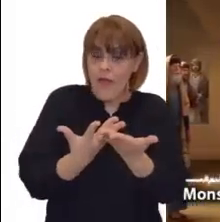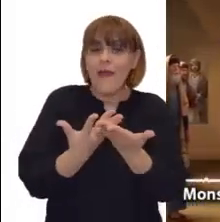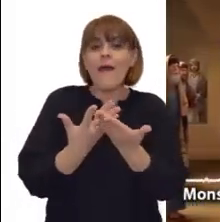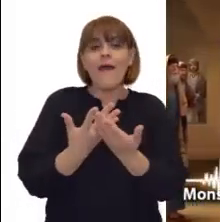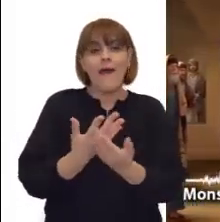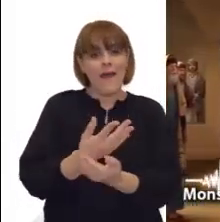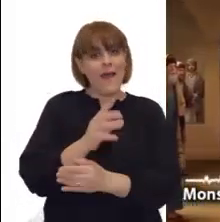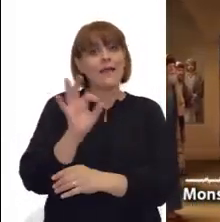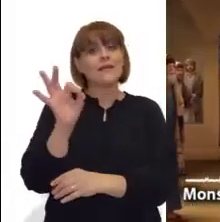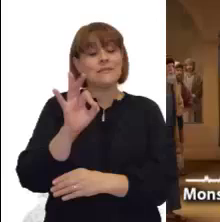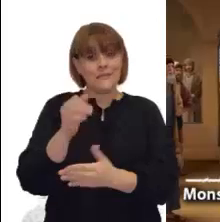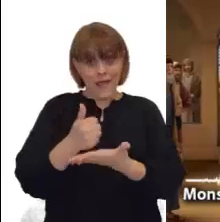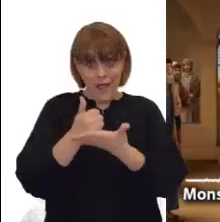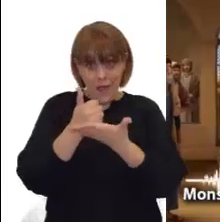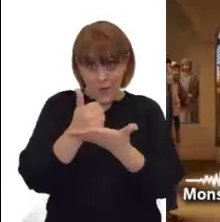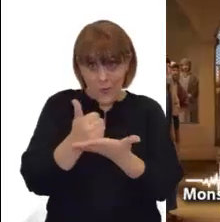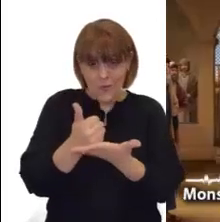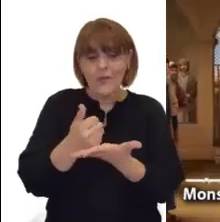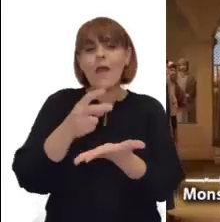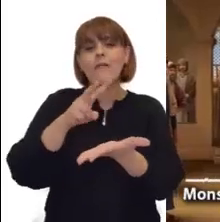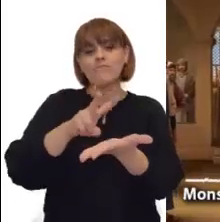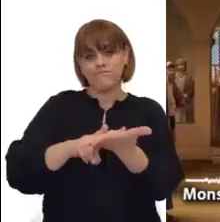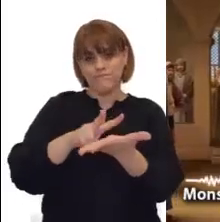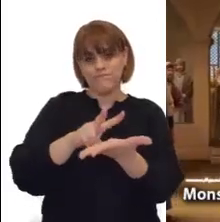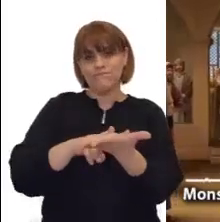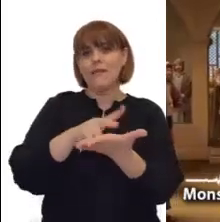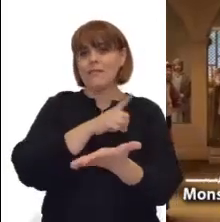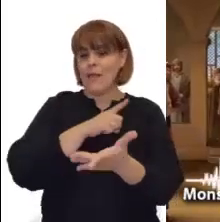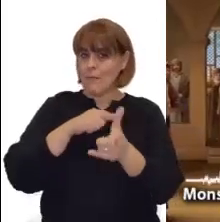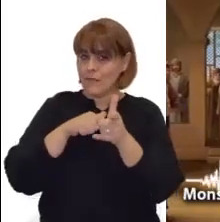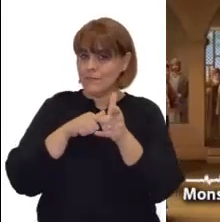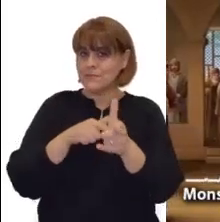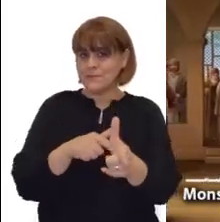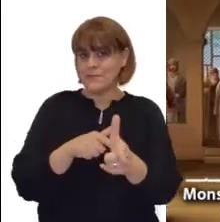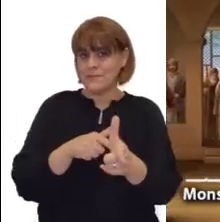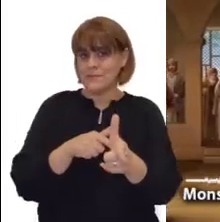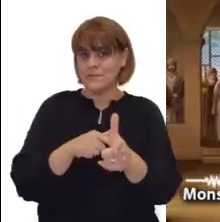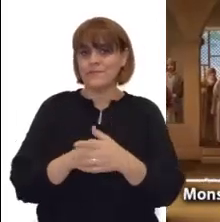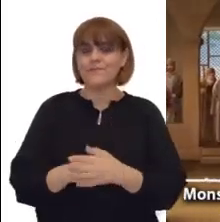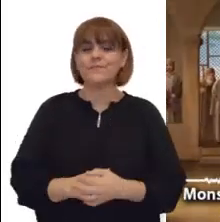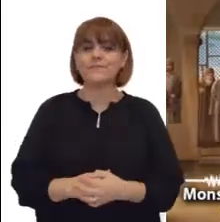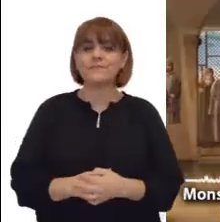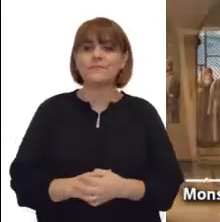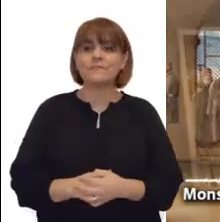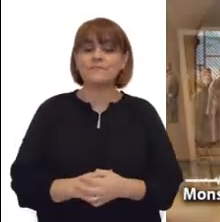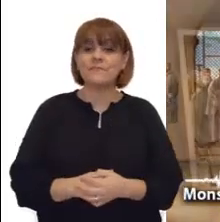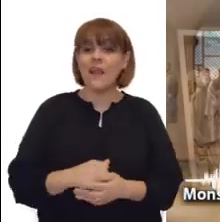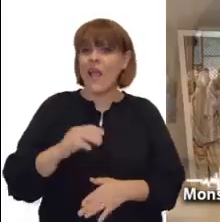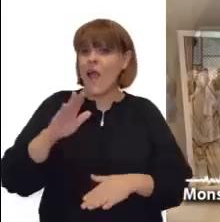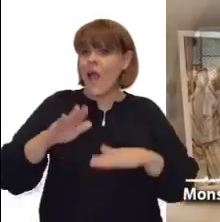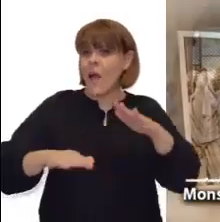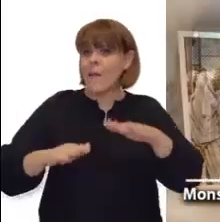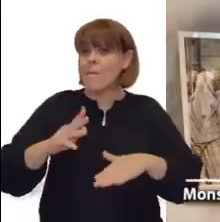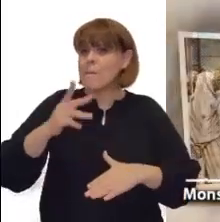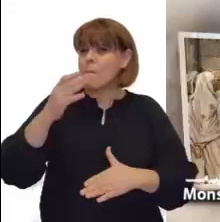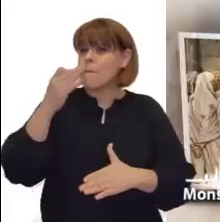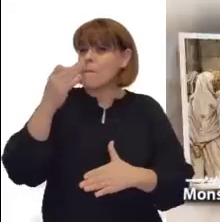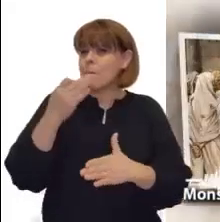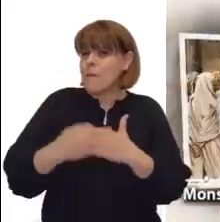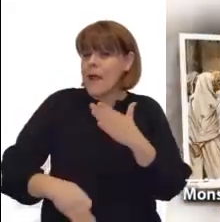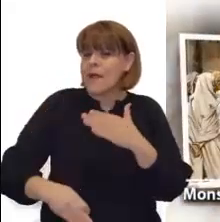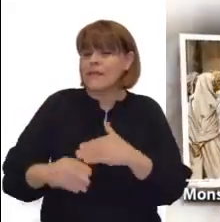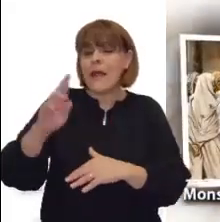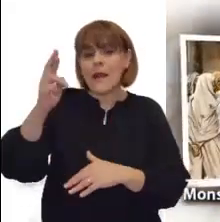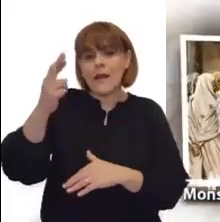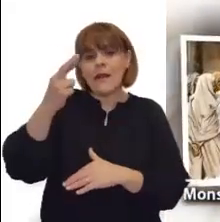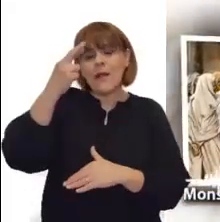se maquillen como costumbres, tradiciones o modas. El fariseísmo